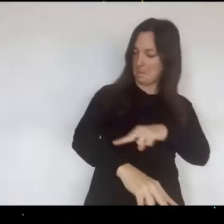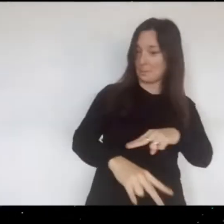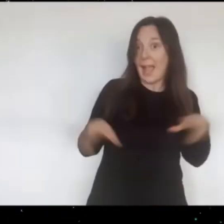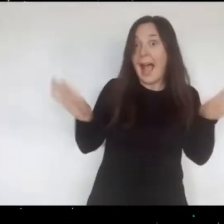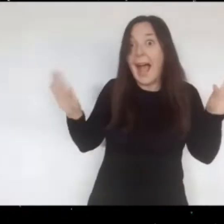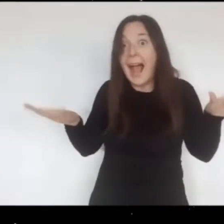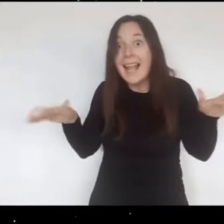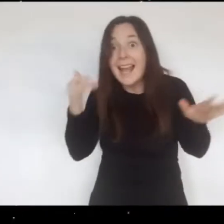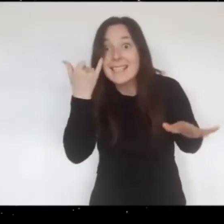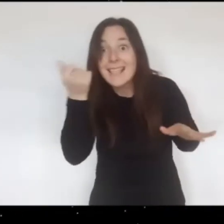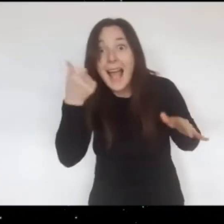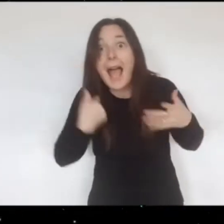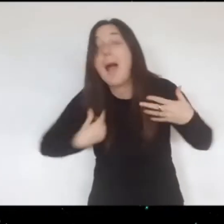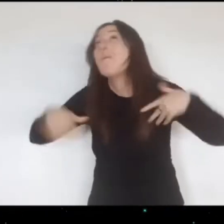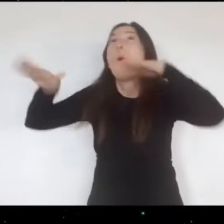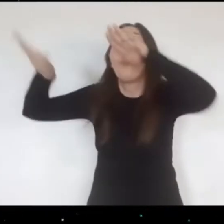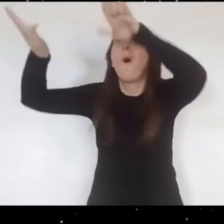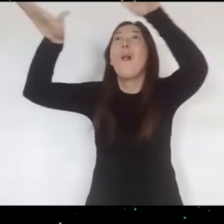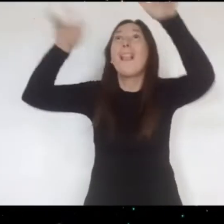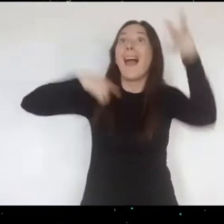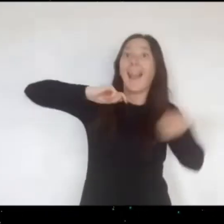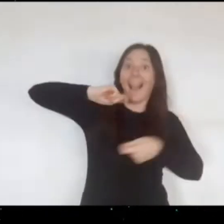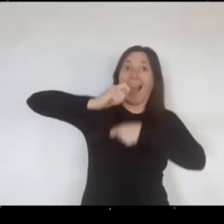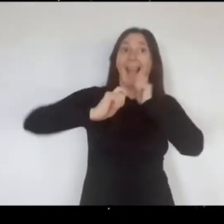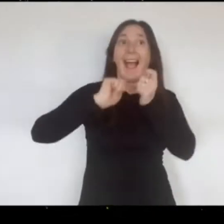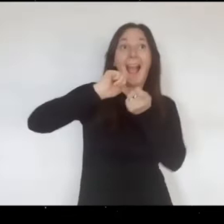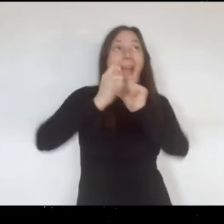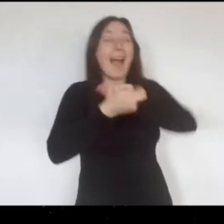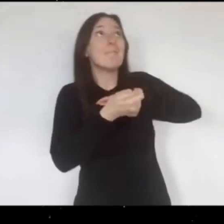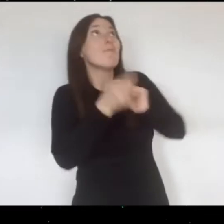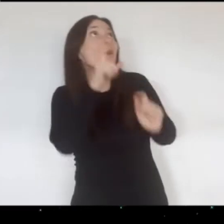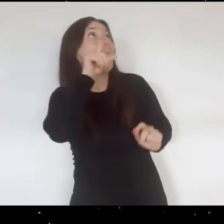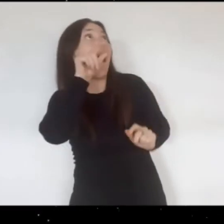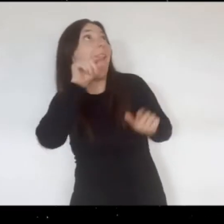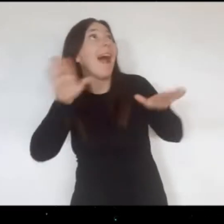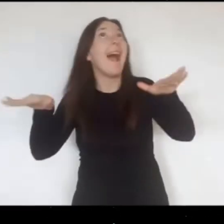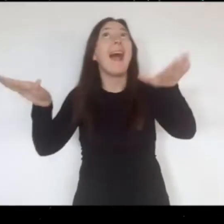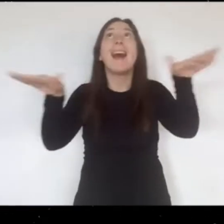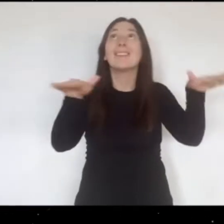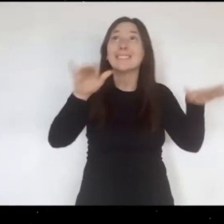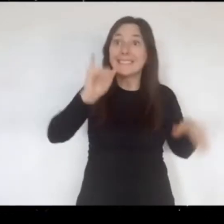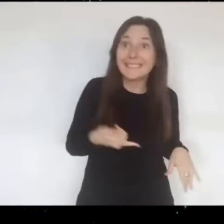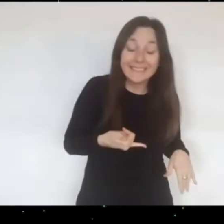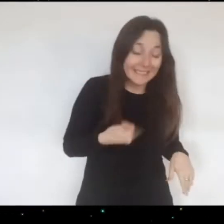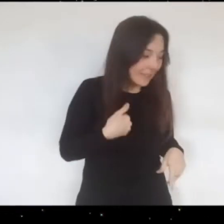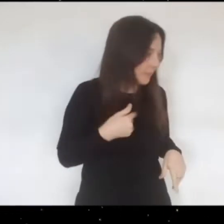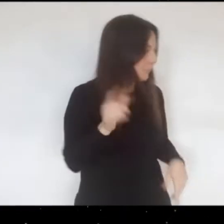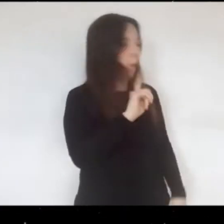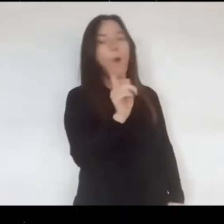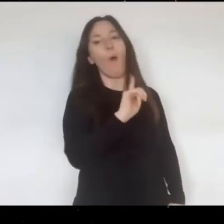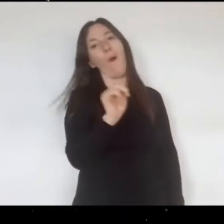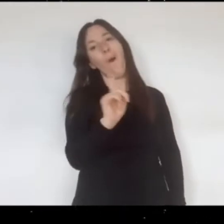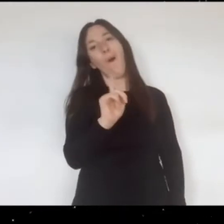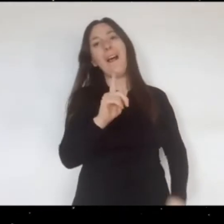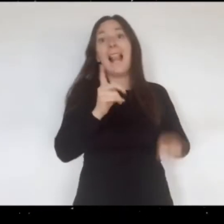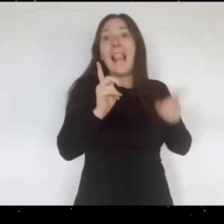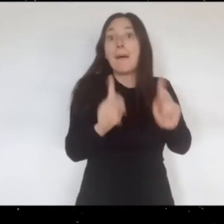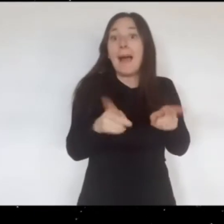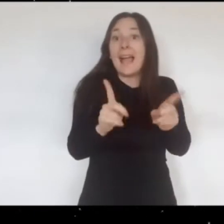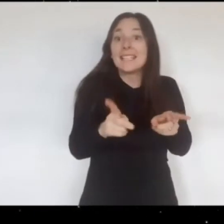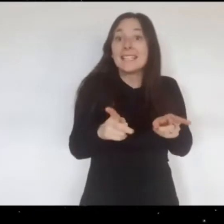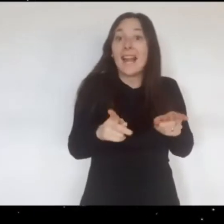ver si se habían convertido en alas y saber si al final había logrado transformarse en pájaro y escapar Pero no